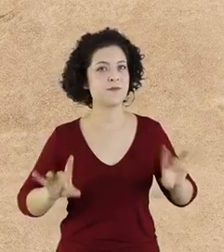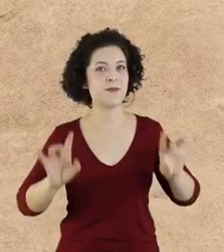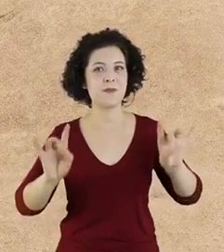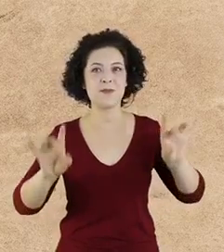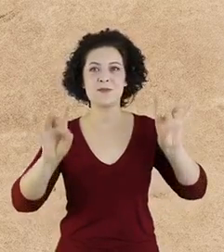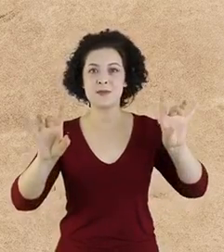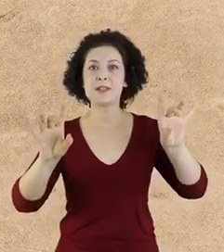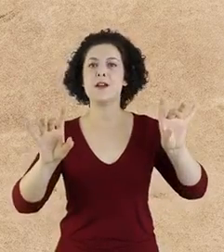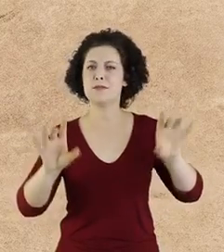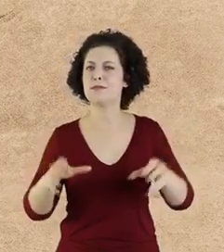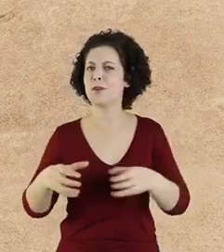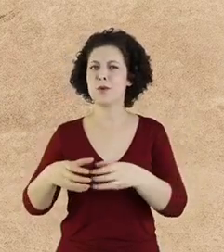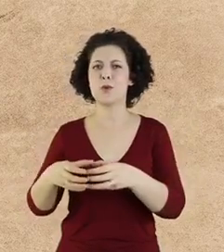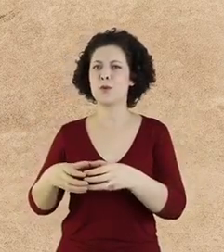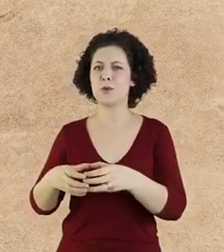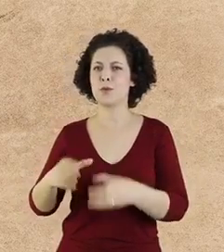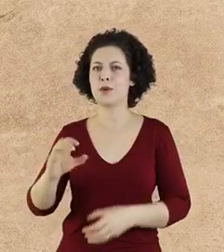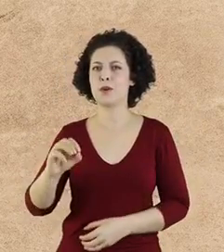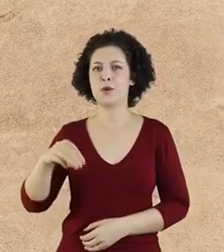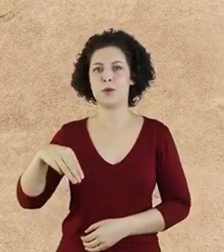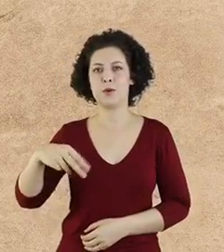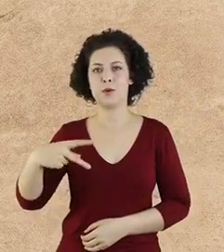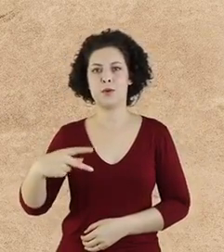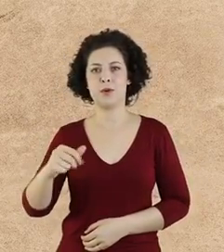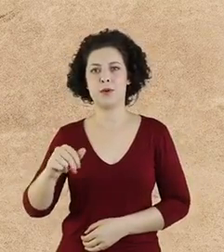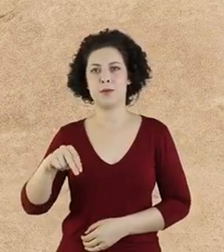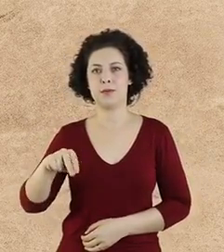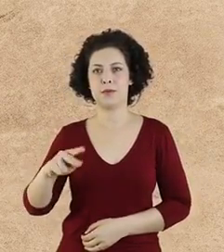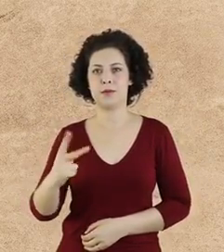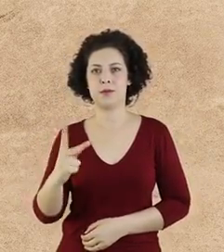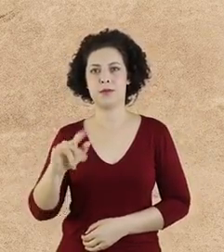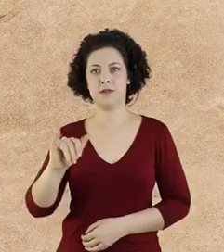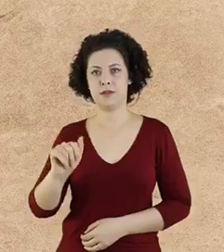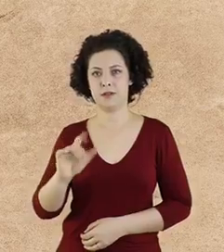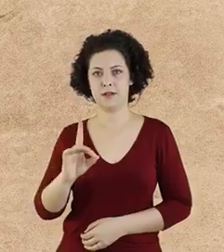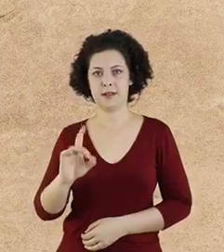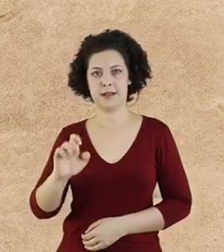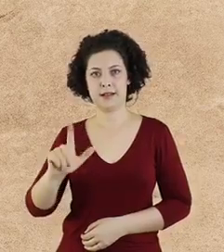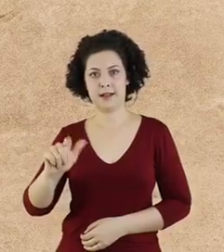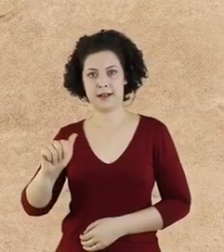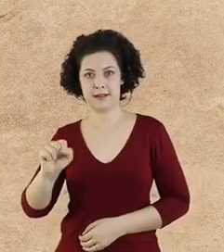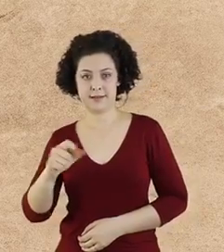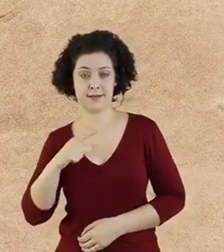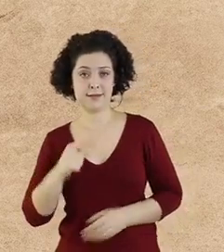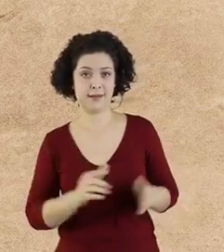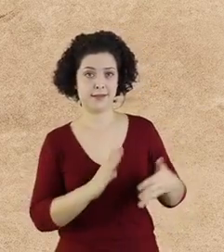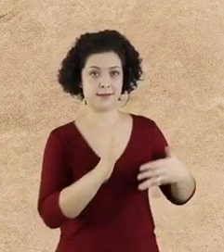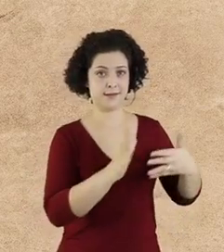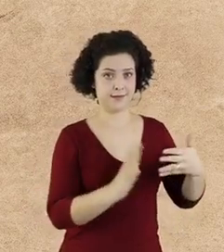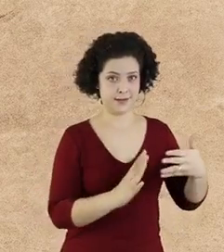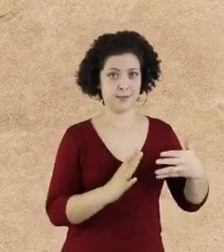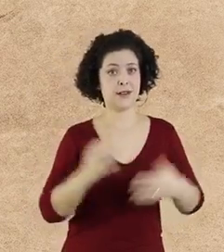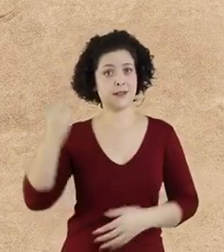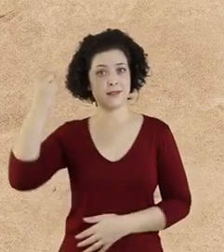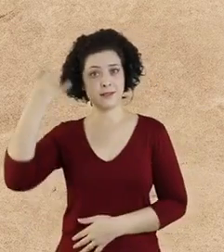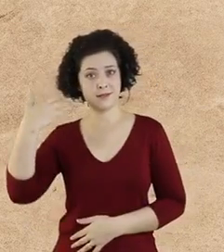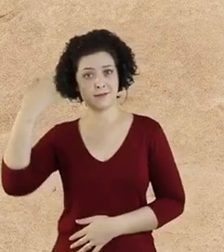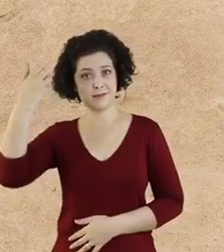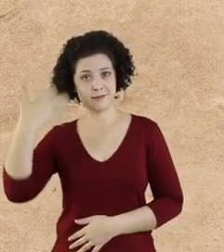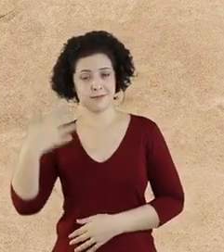muito especial da Companhia Delas, em Libras e audiodescrição. Elas